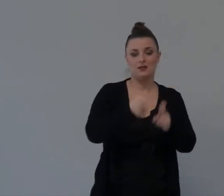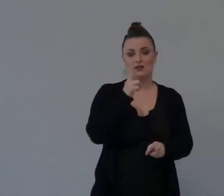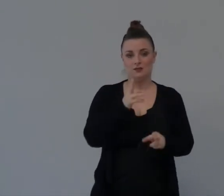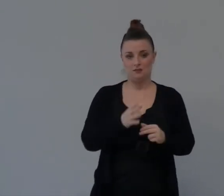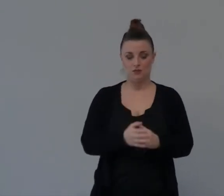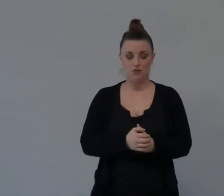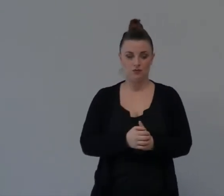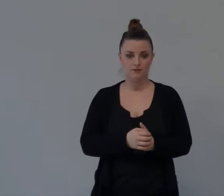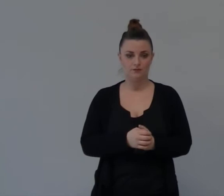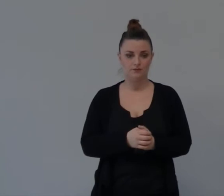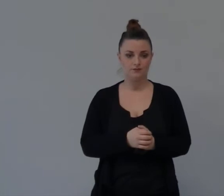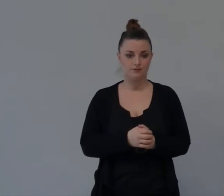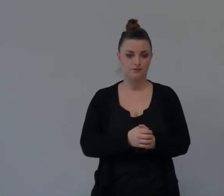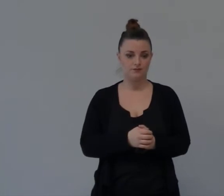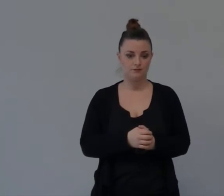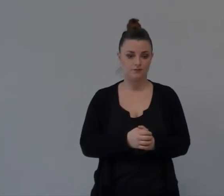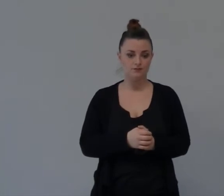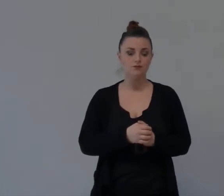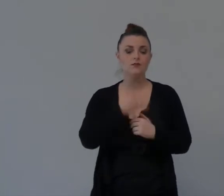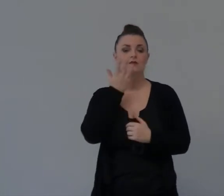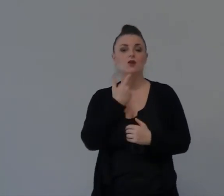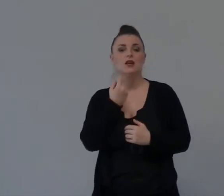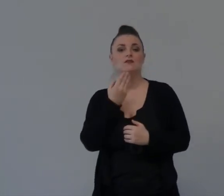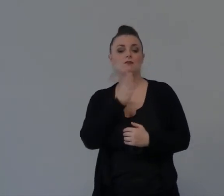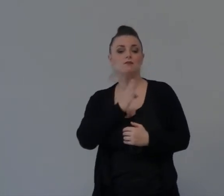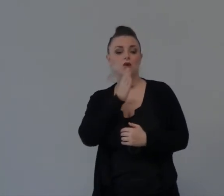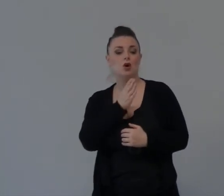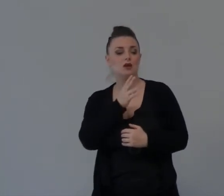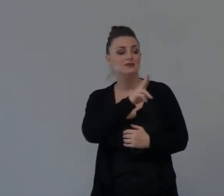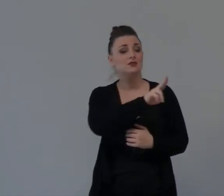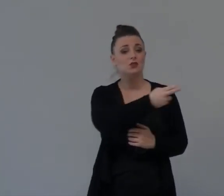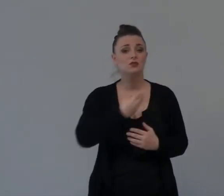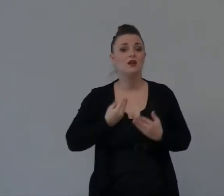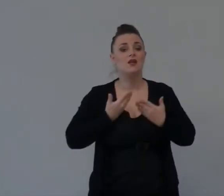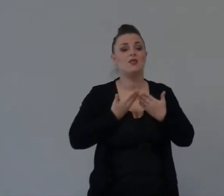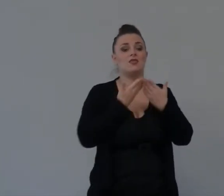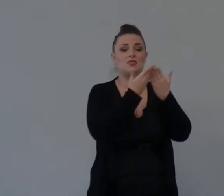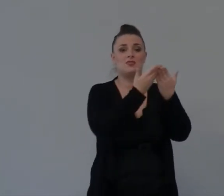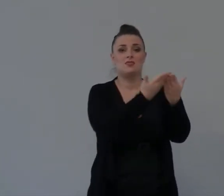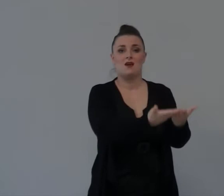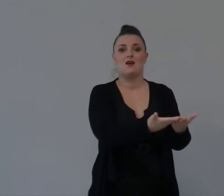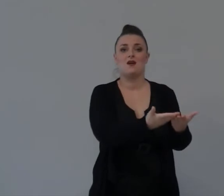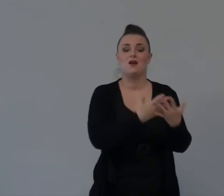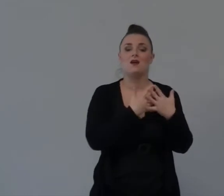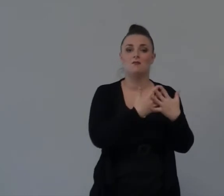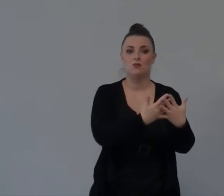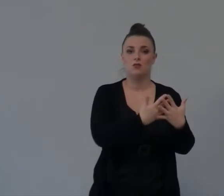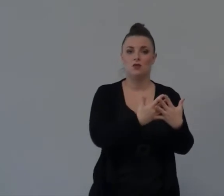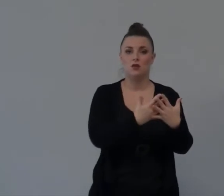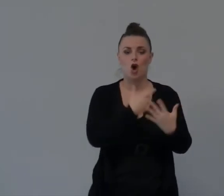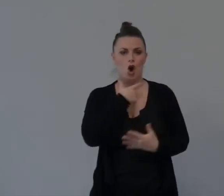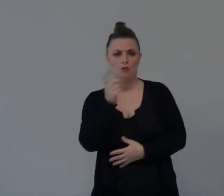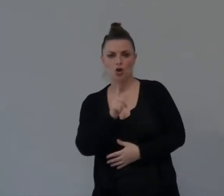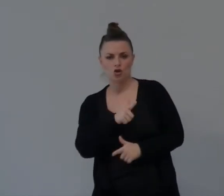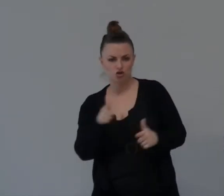Emotivamente A Rolta Tecnicamente Però Boaz Non Era Obbligato Ma